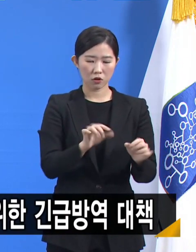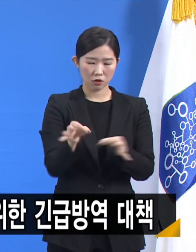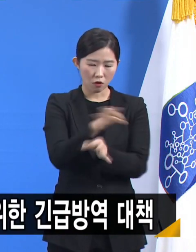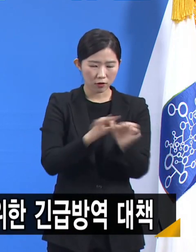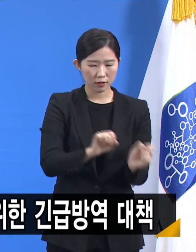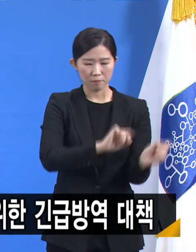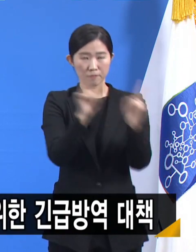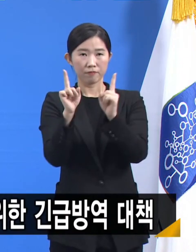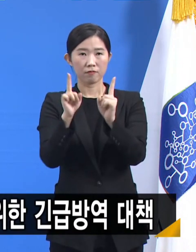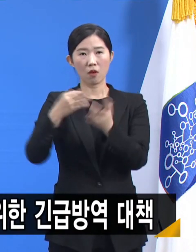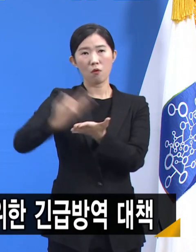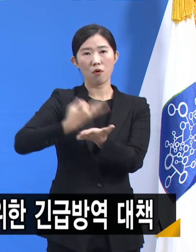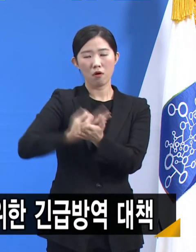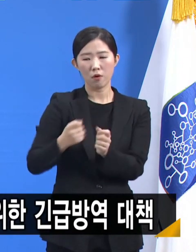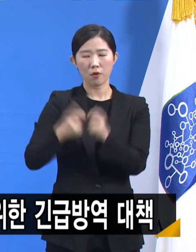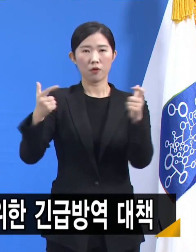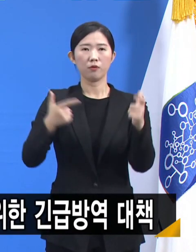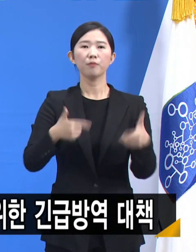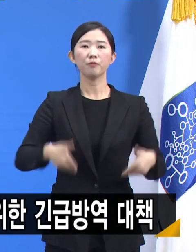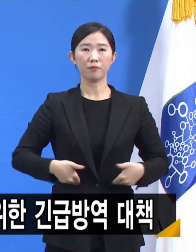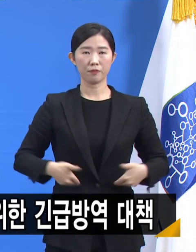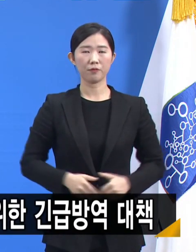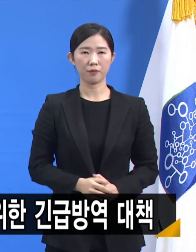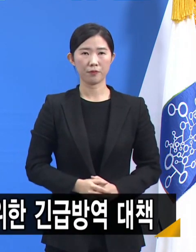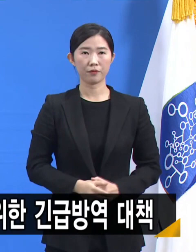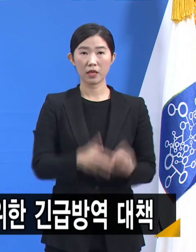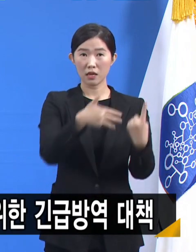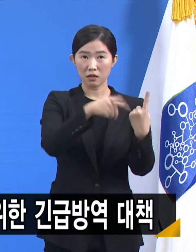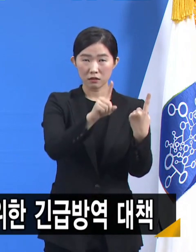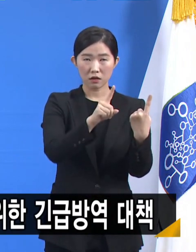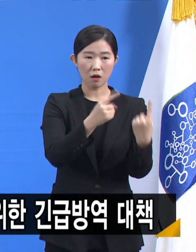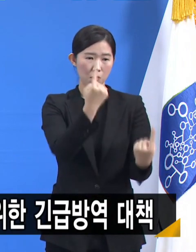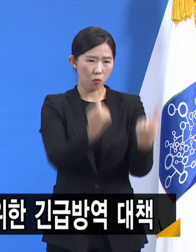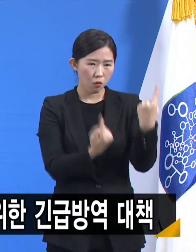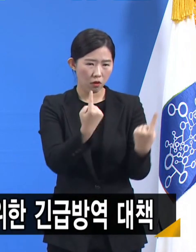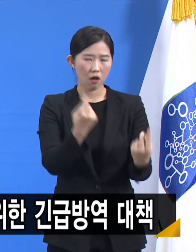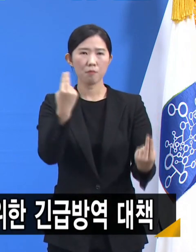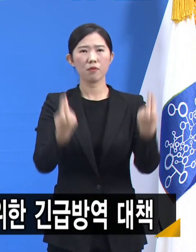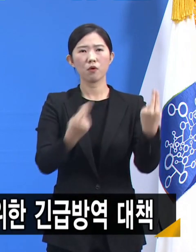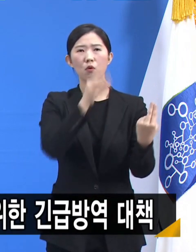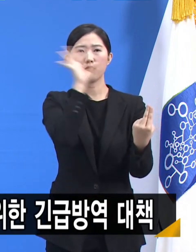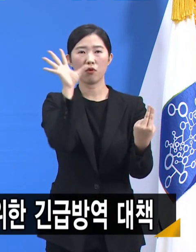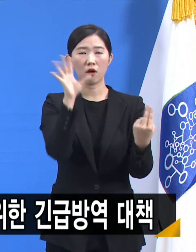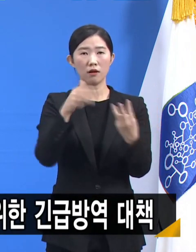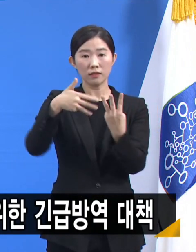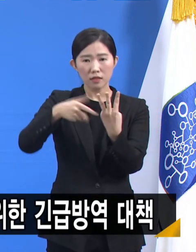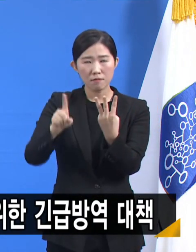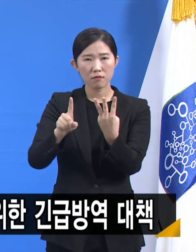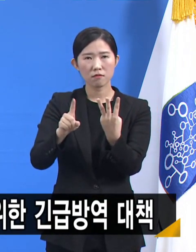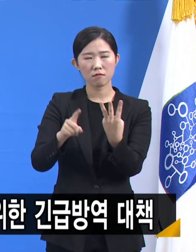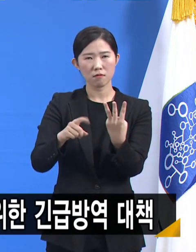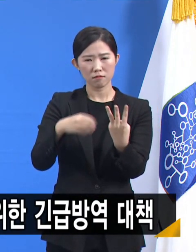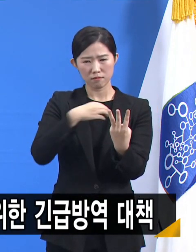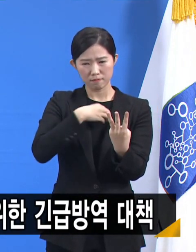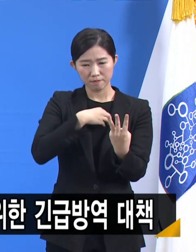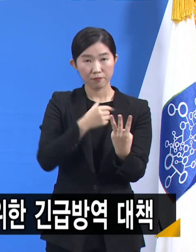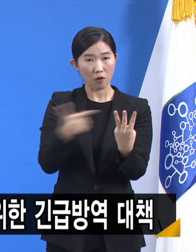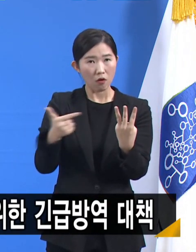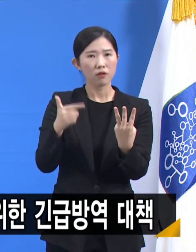따라서 1차 위기와 비교할 수 없는 대규모 3차 대유행에 따른 경제방역 조치로서